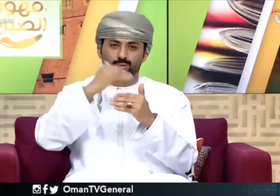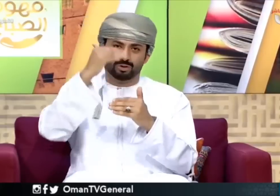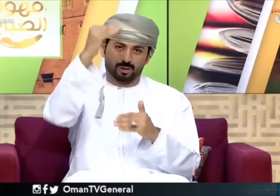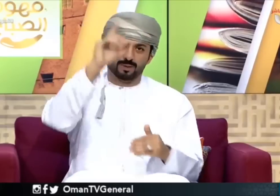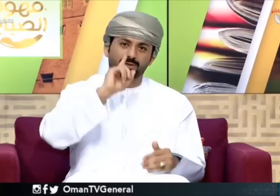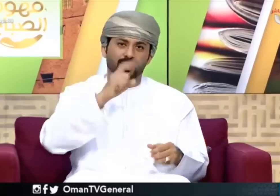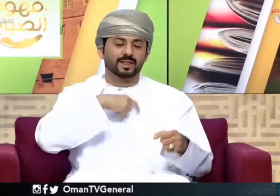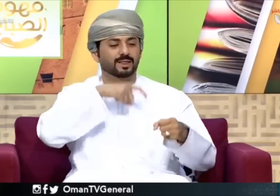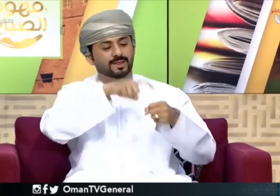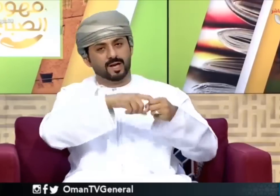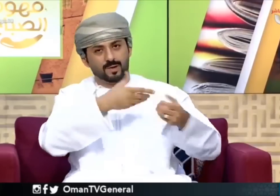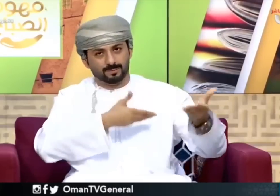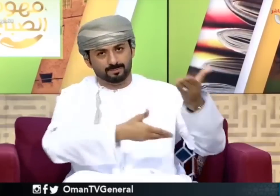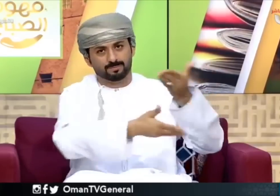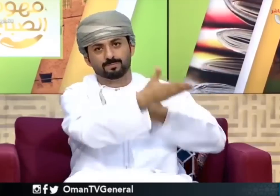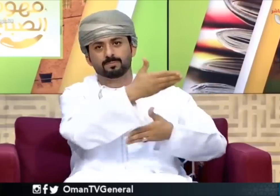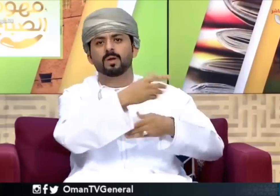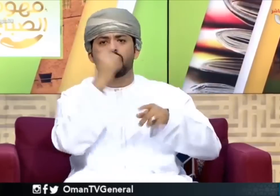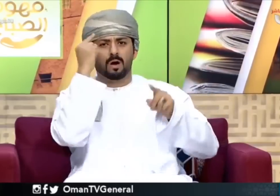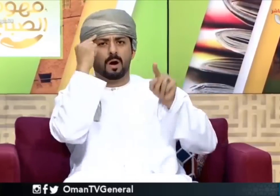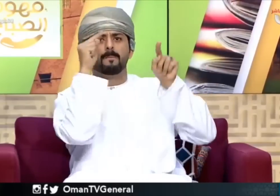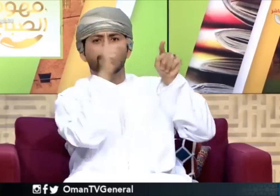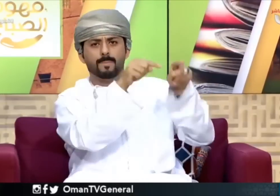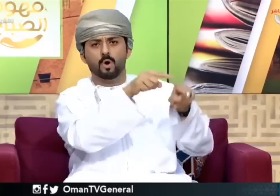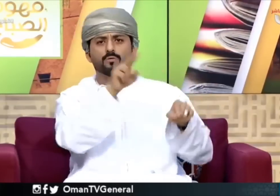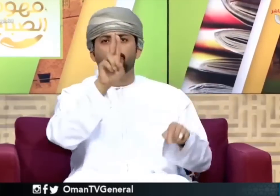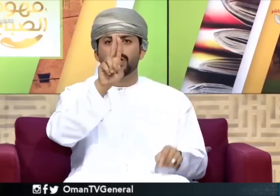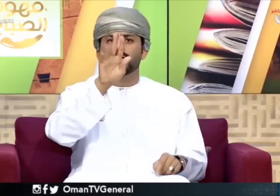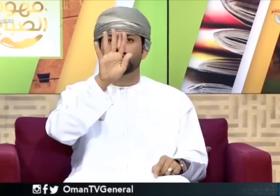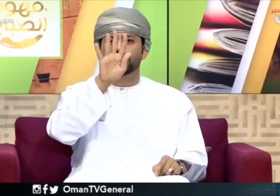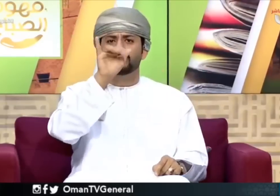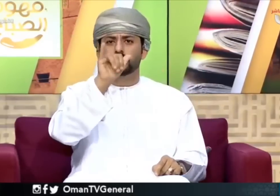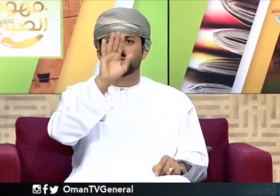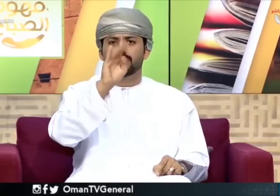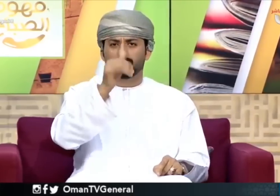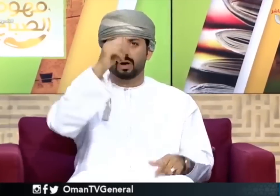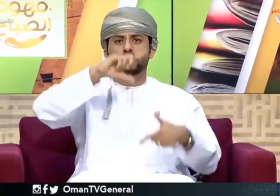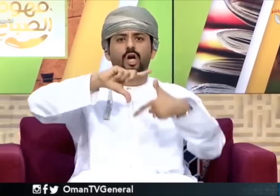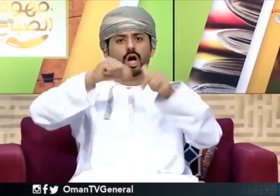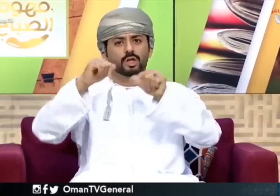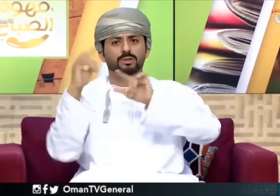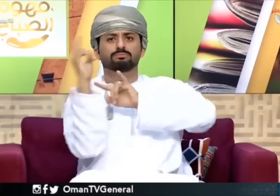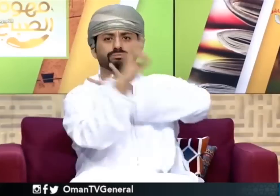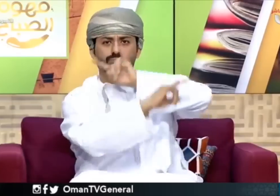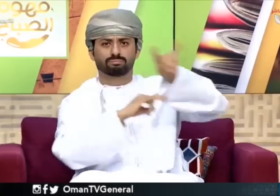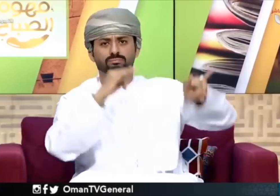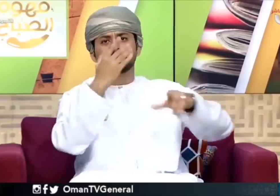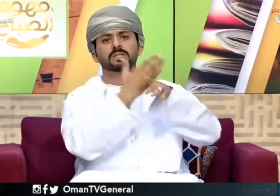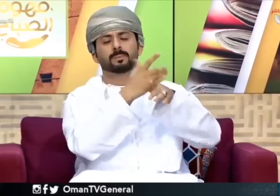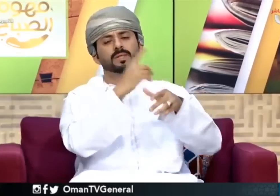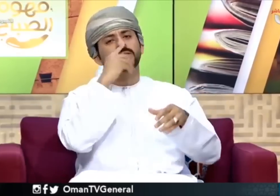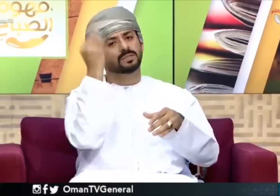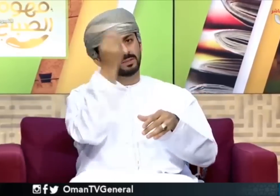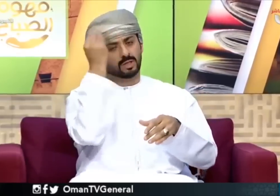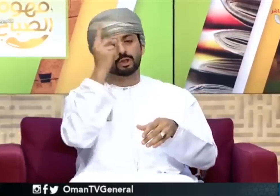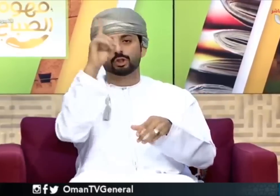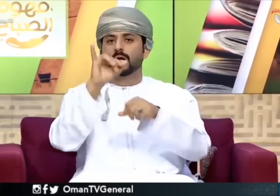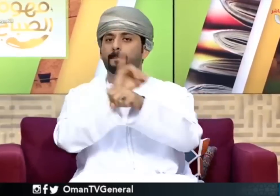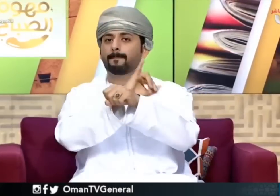وهذه استفادة كبيرة إن شاء الله رح نعمل فيها ورح يكون عندنا تعاون إن شاء الله كثير مع الأخوان من تشيكيا